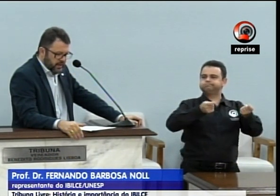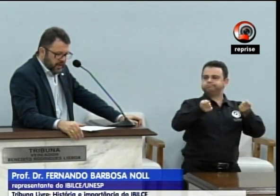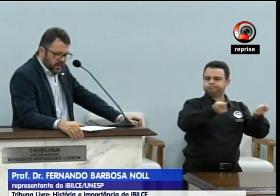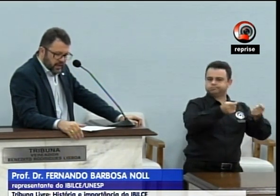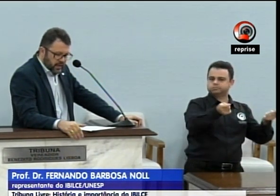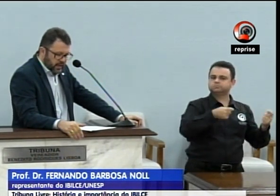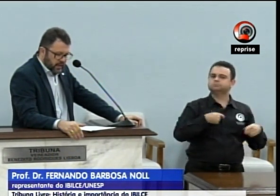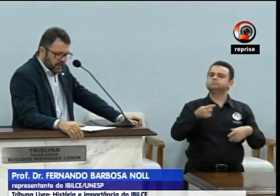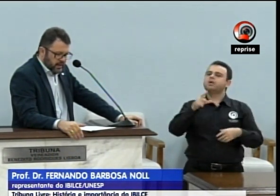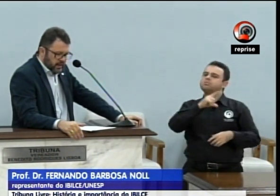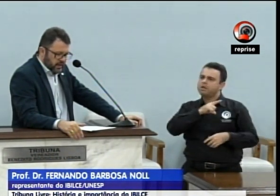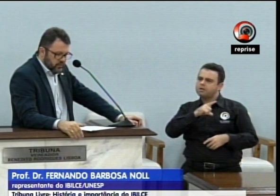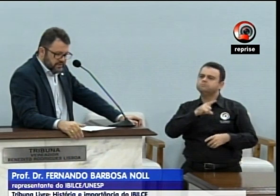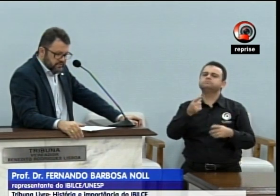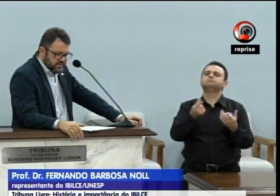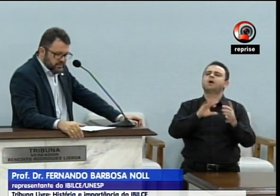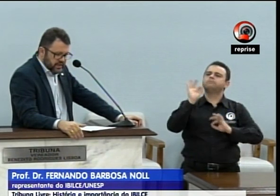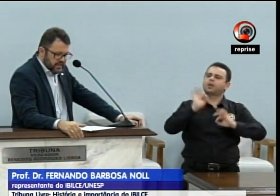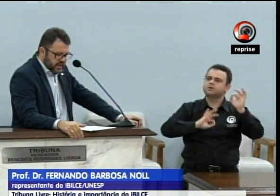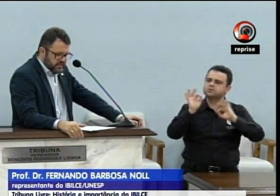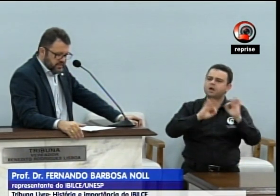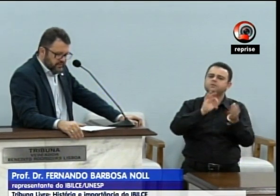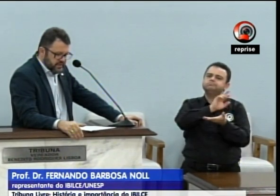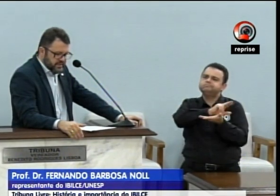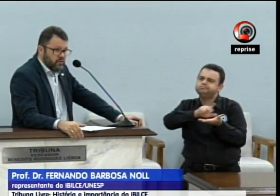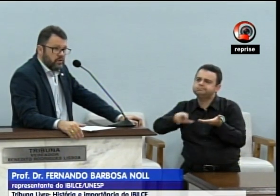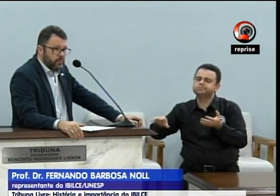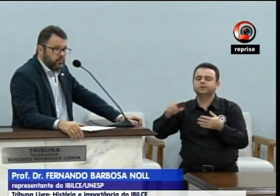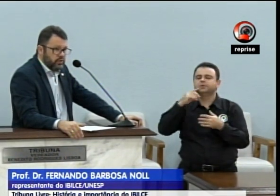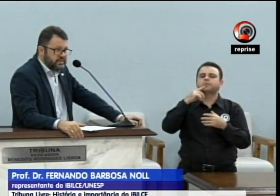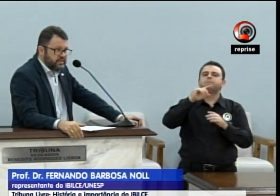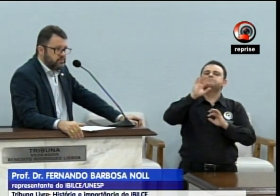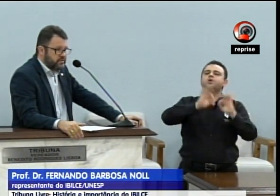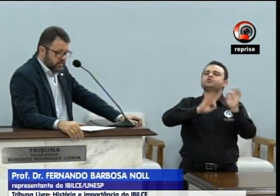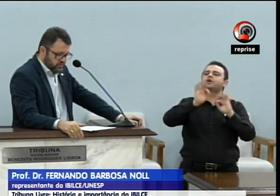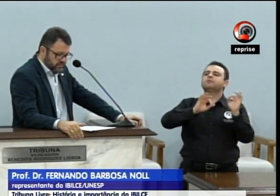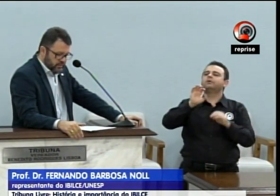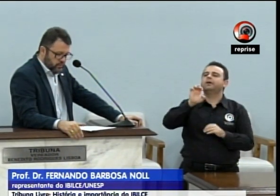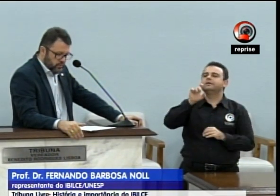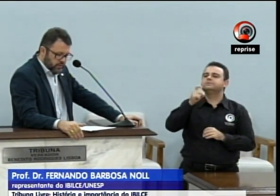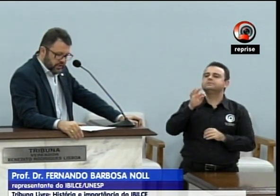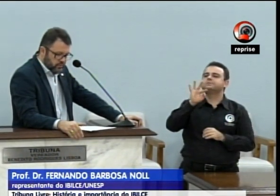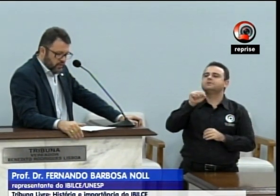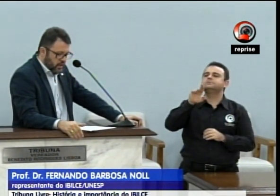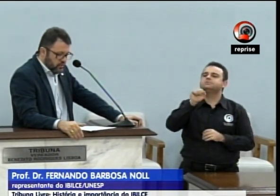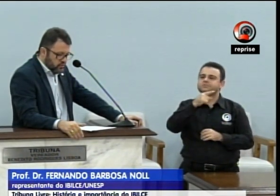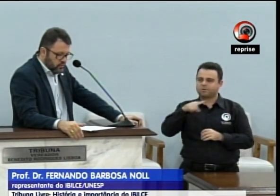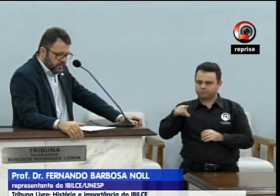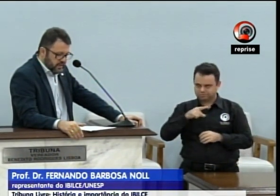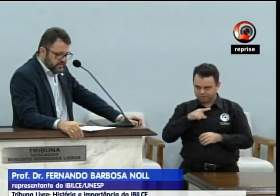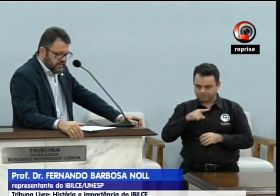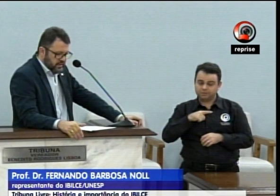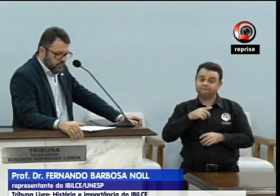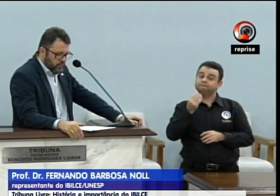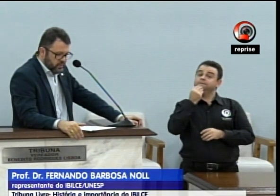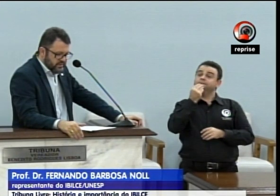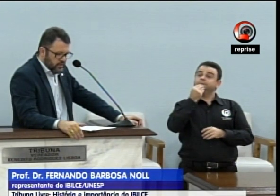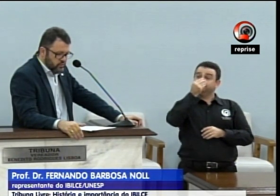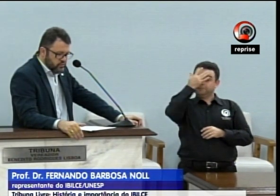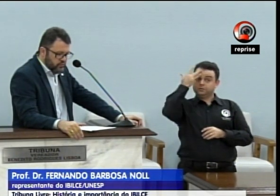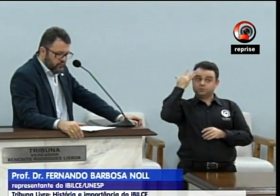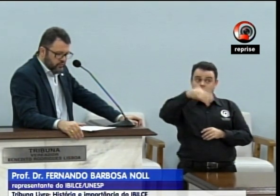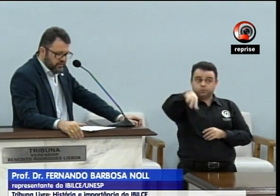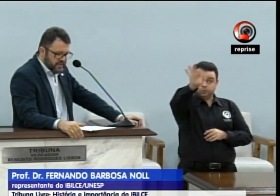ampliar a nossa visibilidade e fazer com que a população de São José do Rio Preto nos conheça e